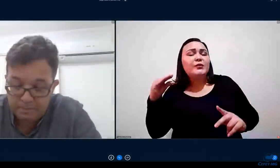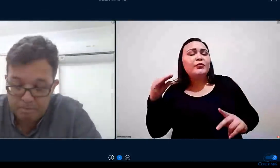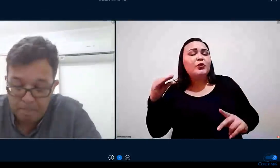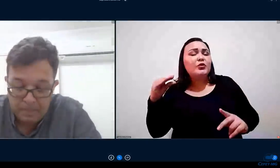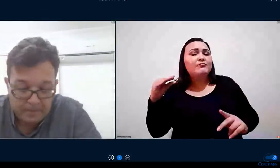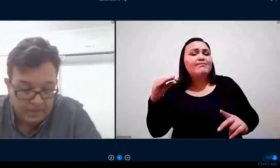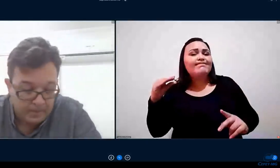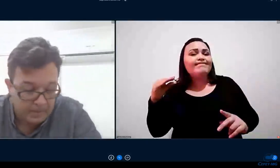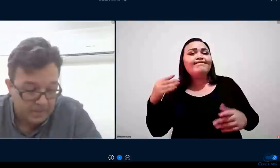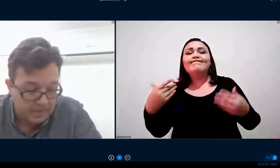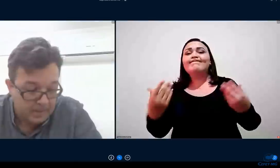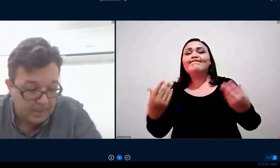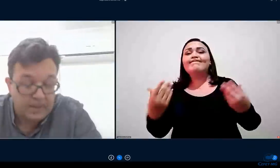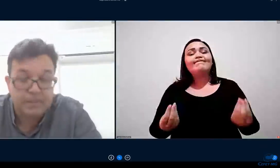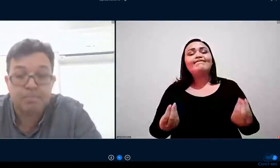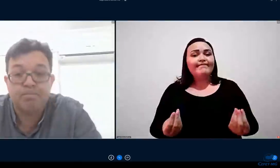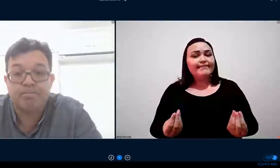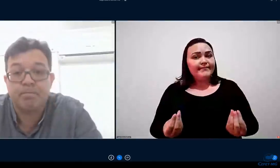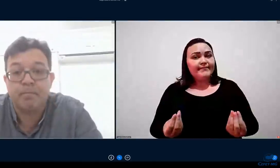sentido olha